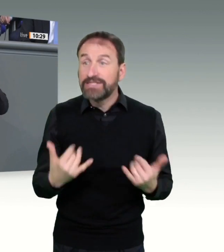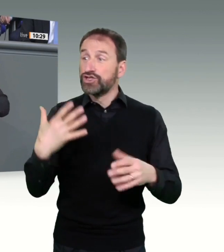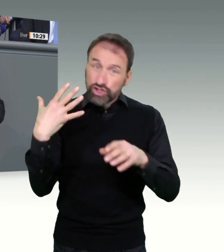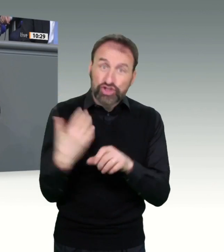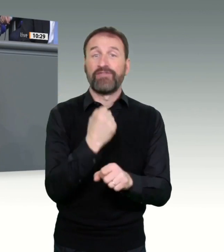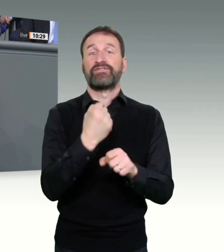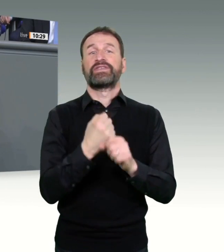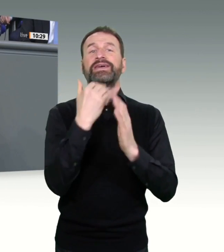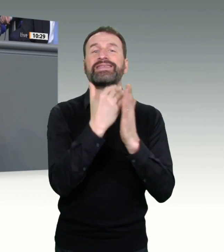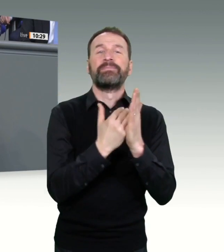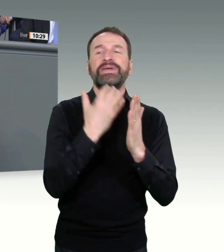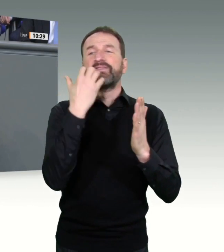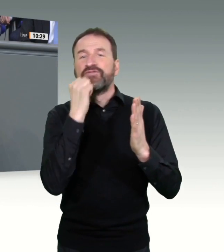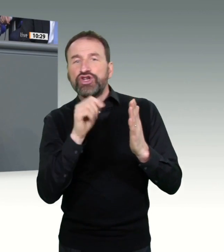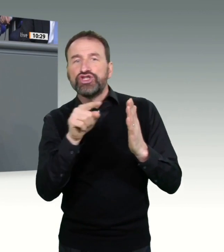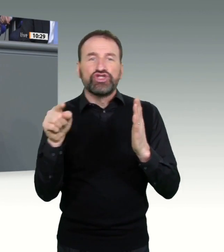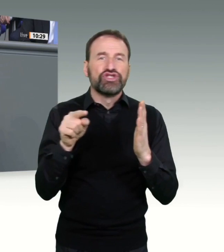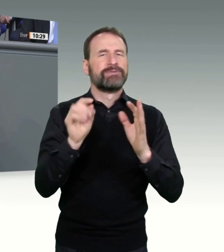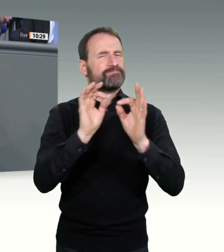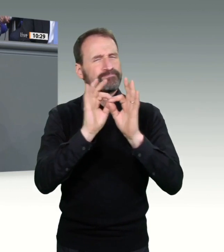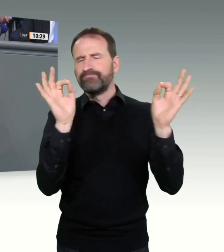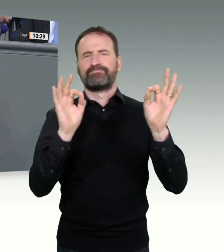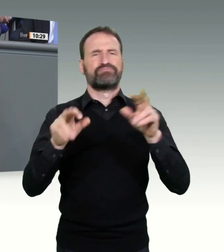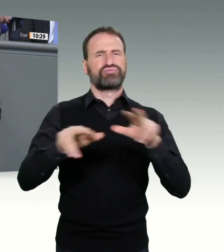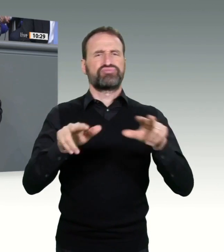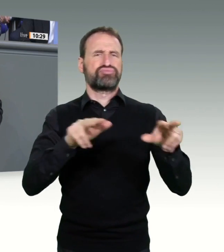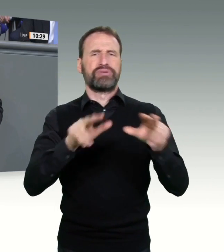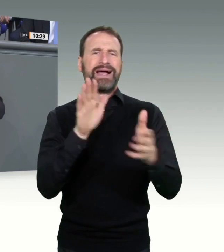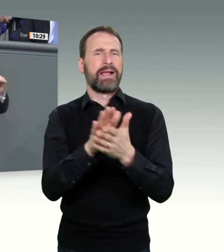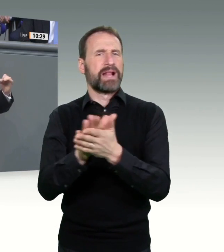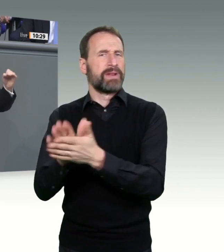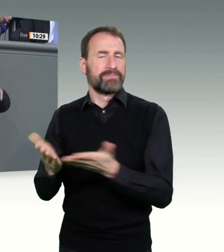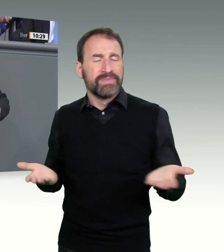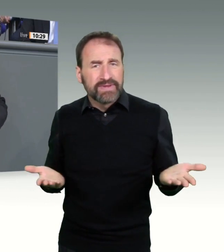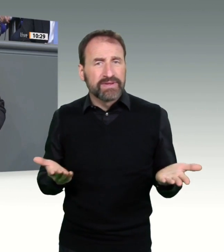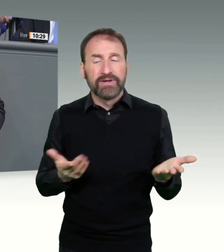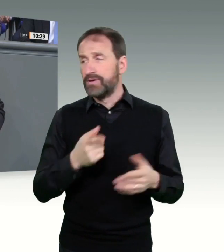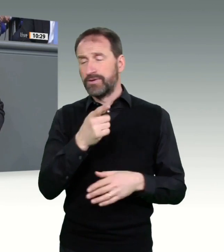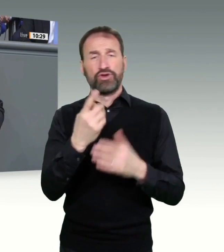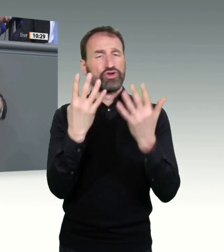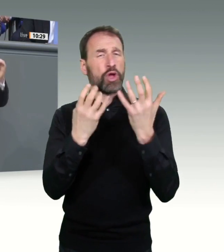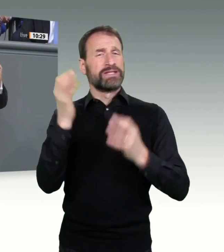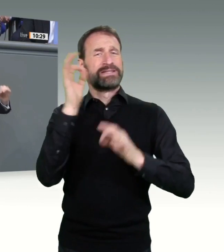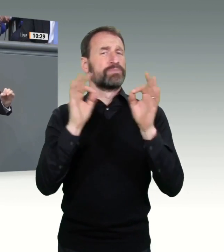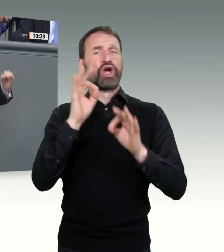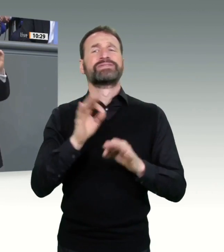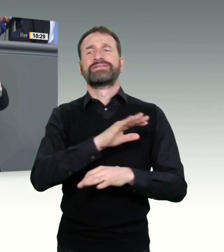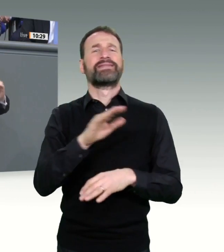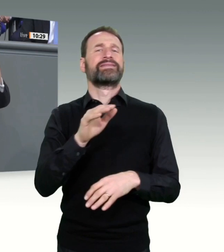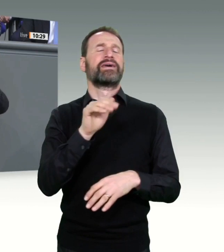zu bedienen, dass sie für 90 Prozent des AstraZeneca-Impfstoffs die Termine für die kommende